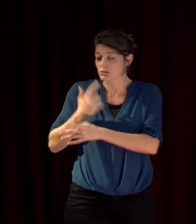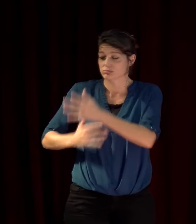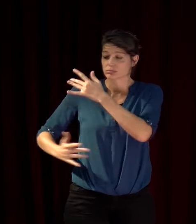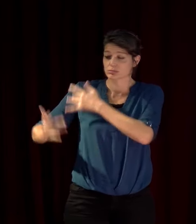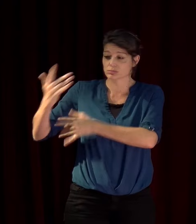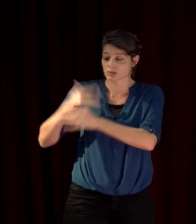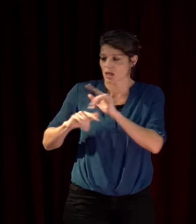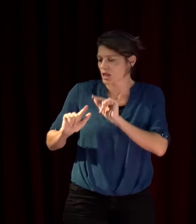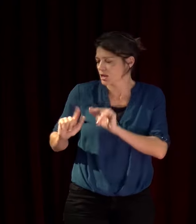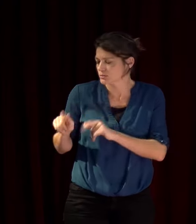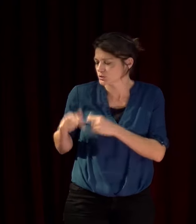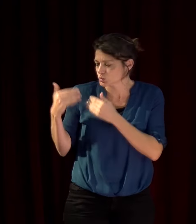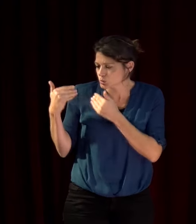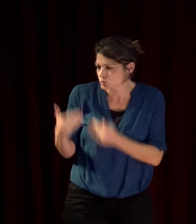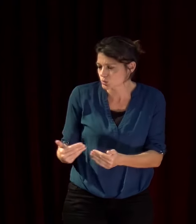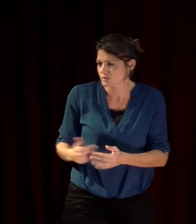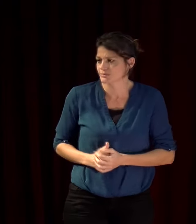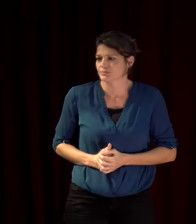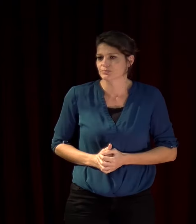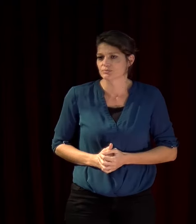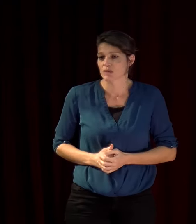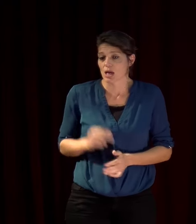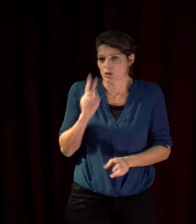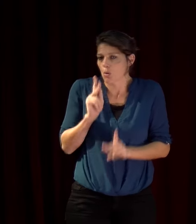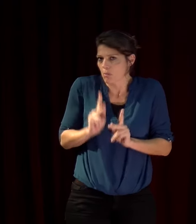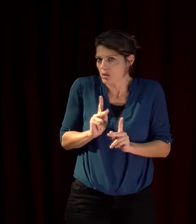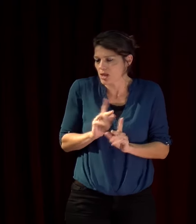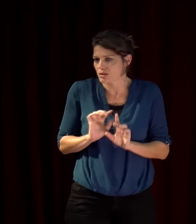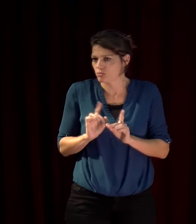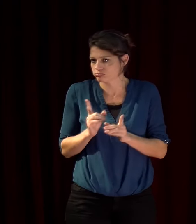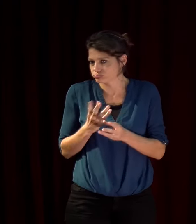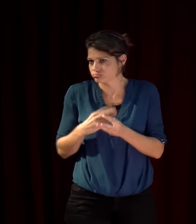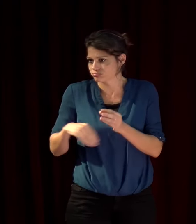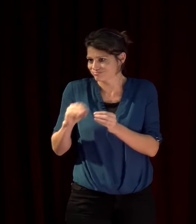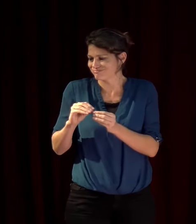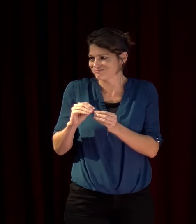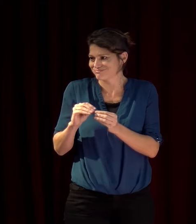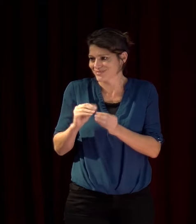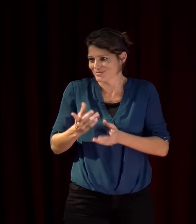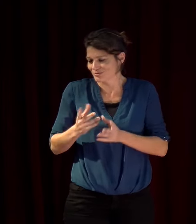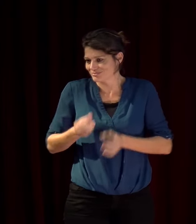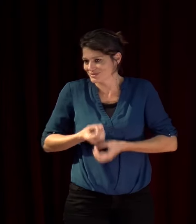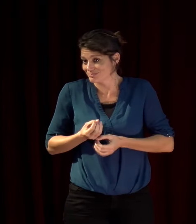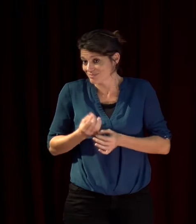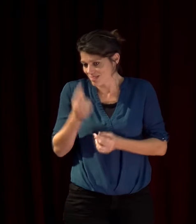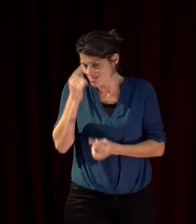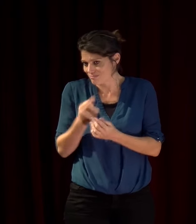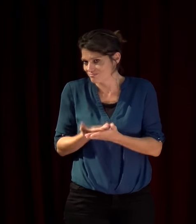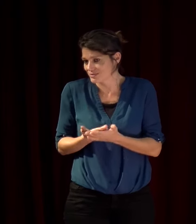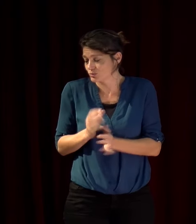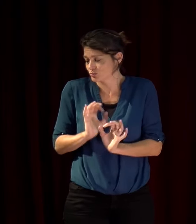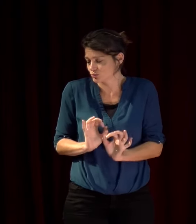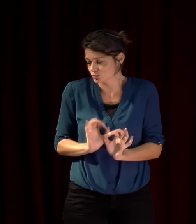donc je n'ai pas mais vous avez raison j'aurais dû peut-être faire un volet sur sur ça je je